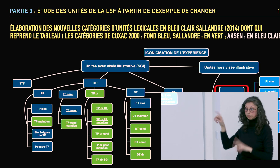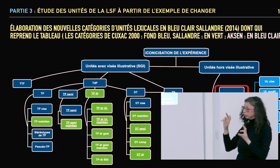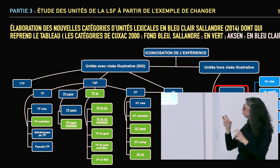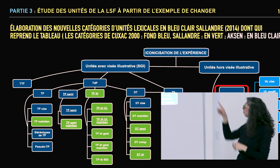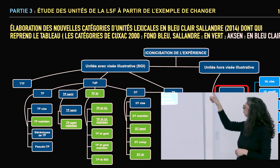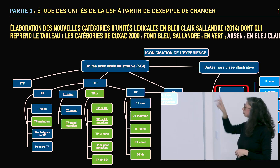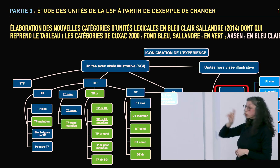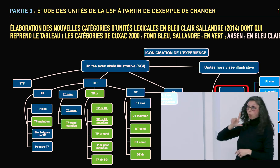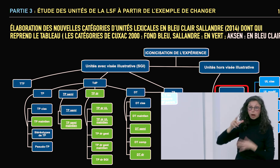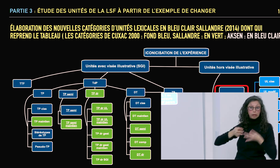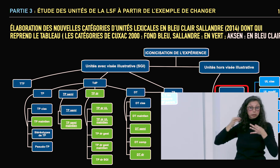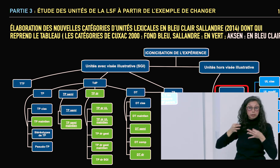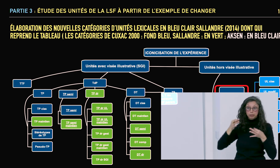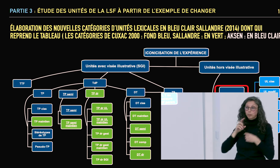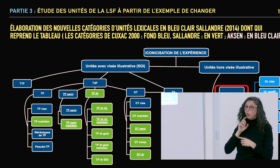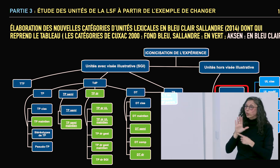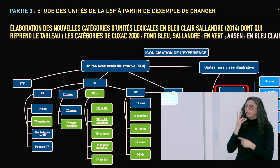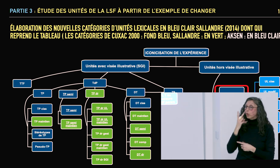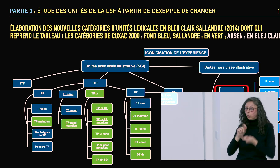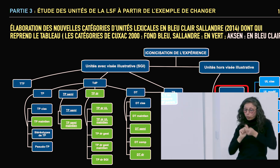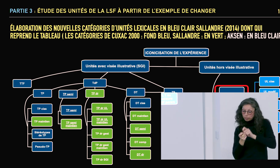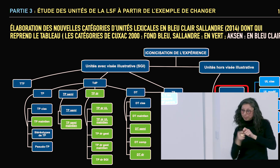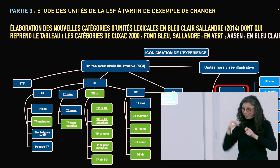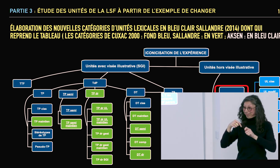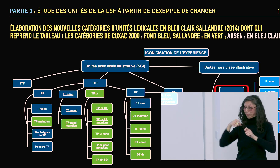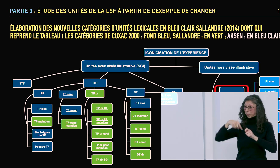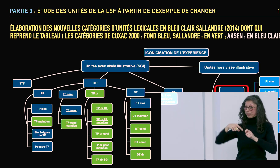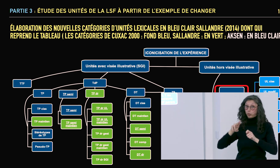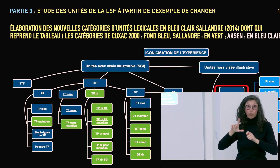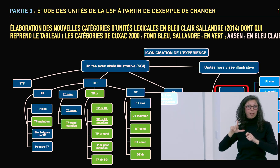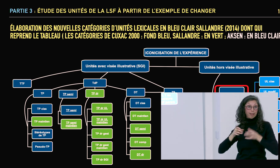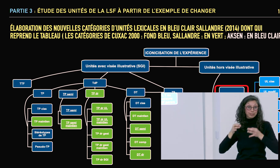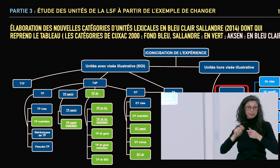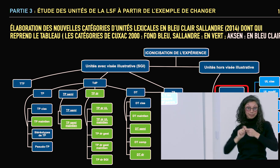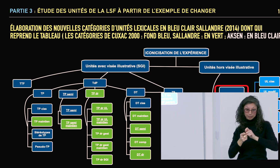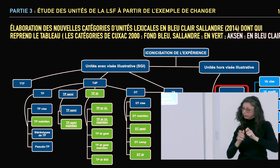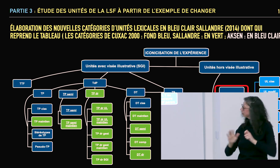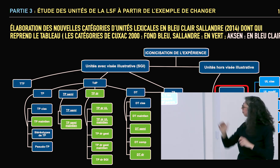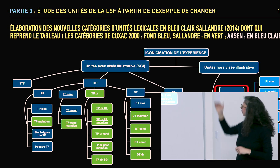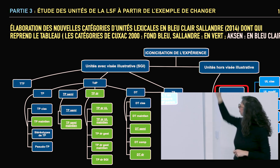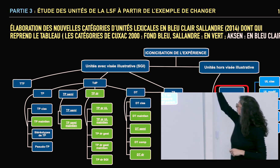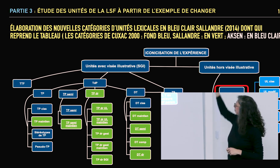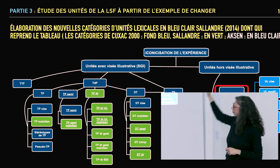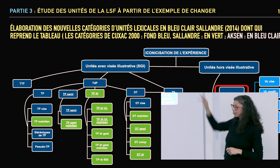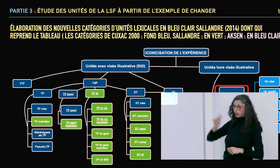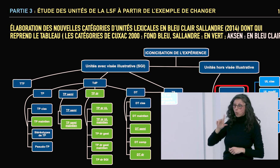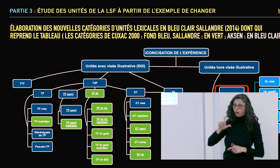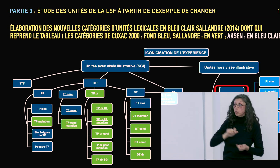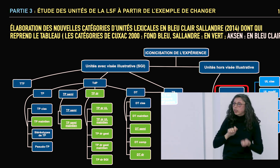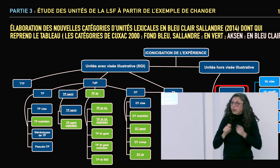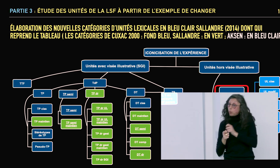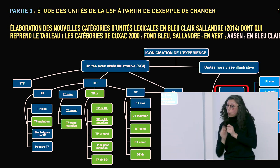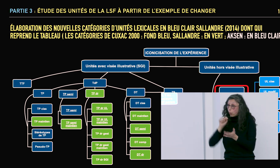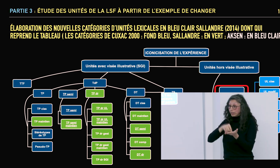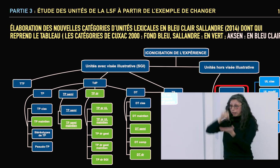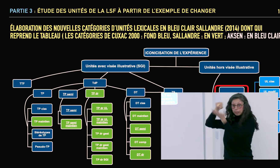Ce sont les cinq catégories de base que j'ai trouvées. Nous avons tout d'abord les UL classiques. Nous avons le verbe changer tel que